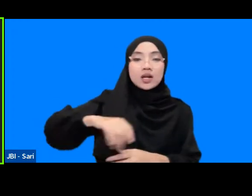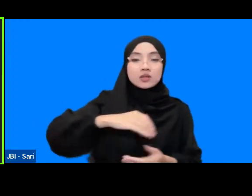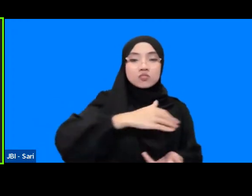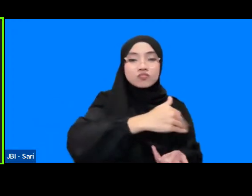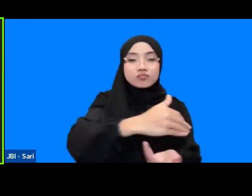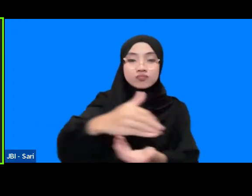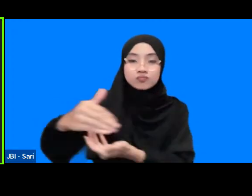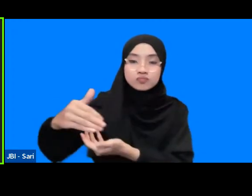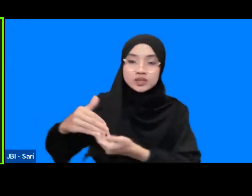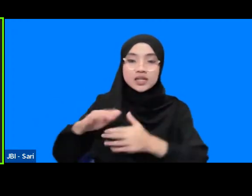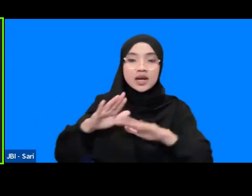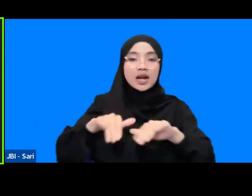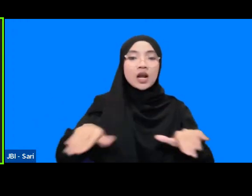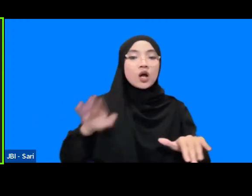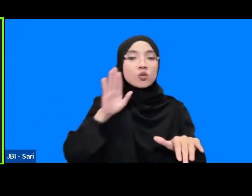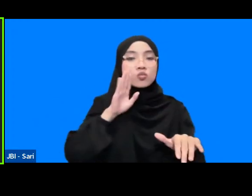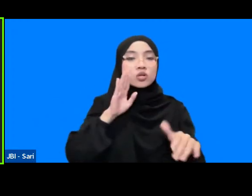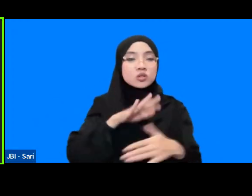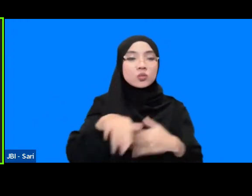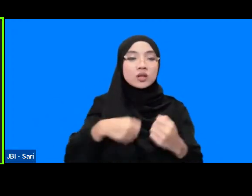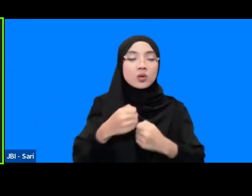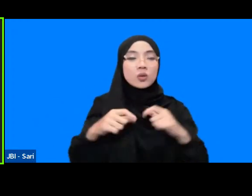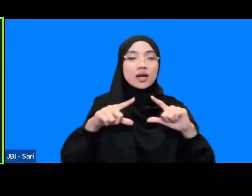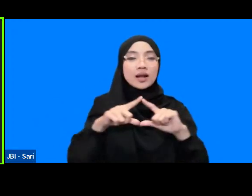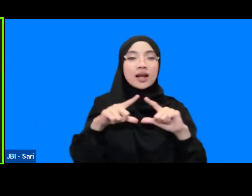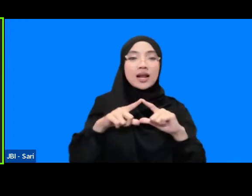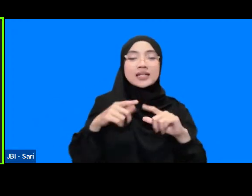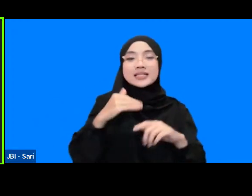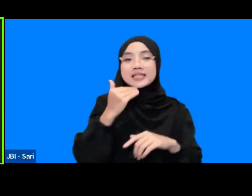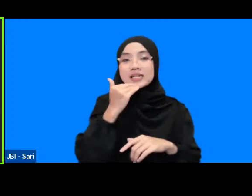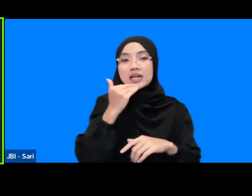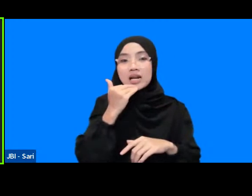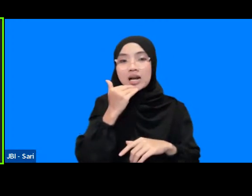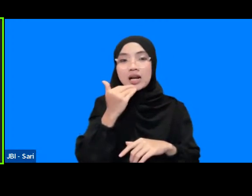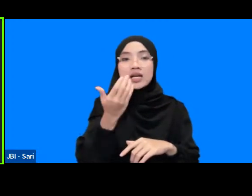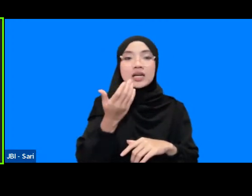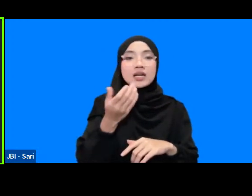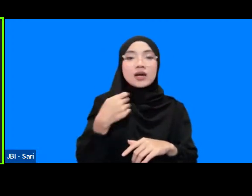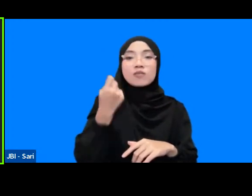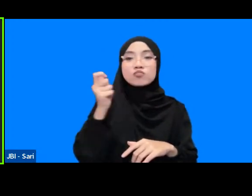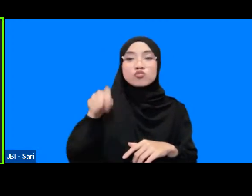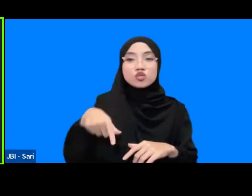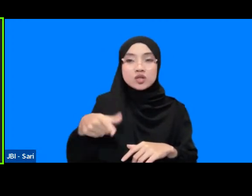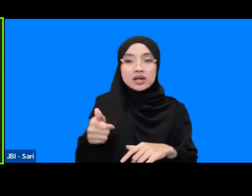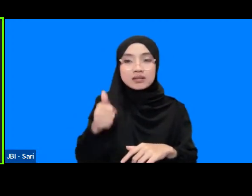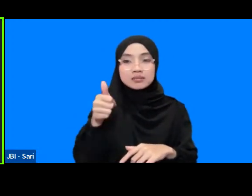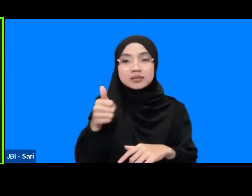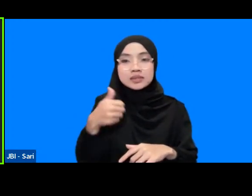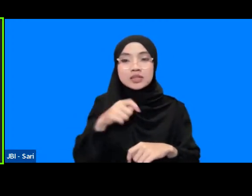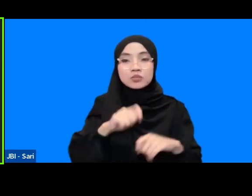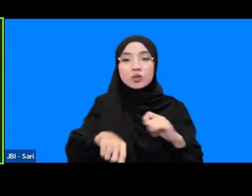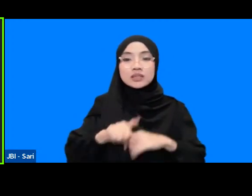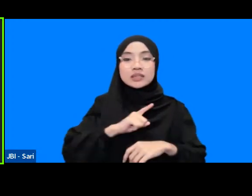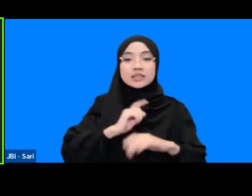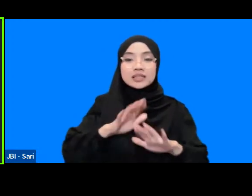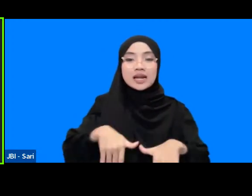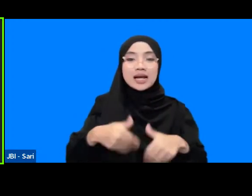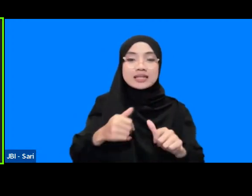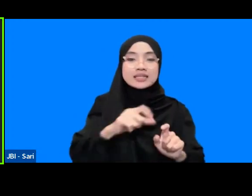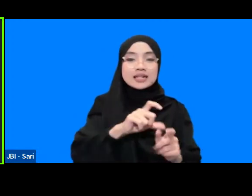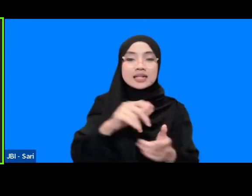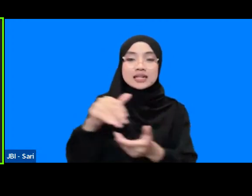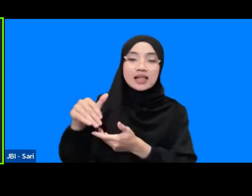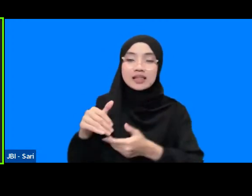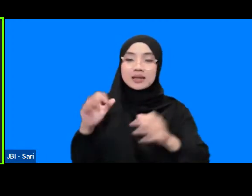sendiri oleh anak-anak muda ini dengan alat-alat sederhana yang murah yang dibikin sendiri dan menghasilkan data yang